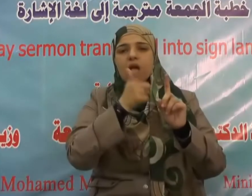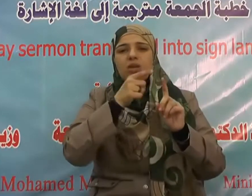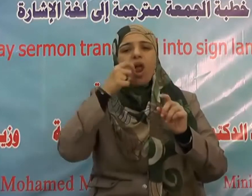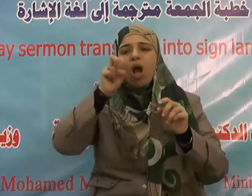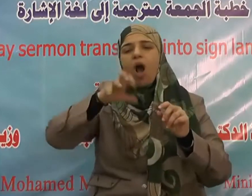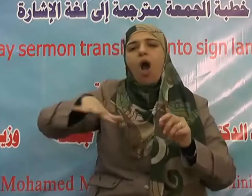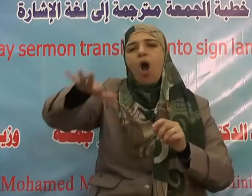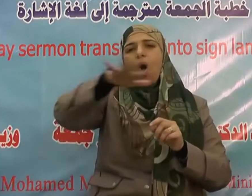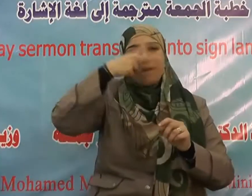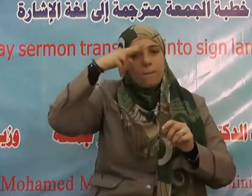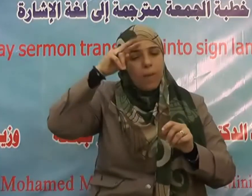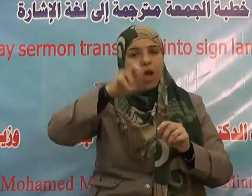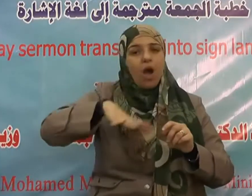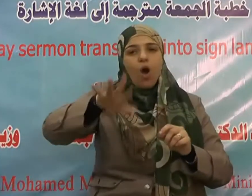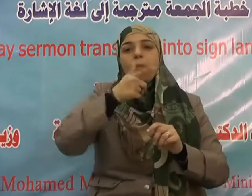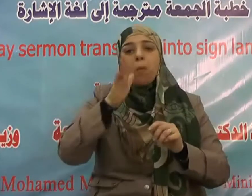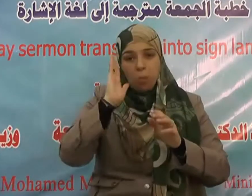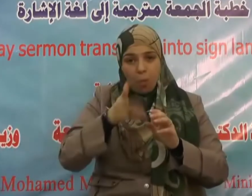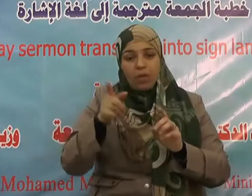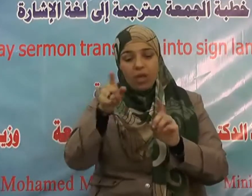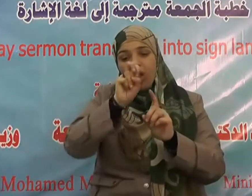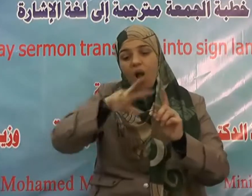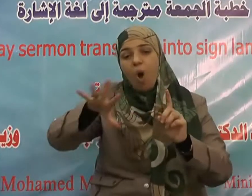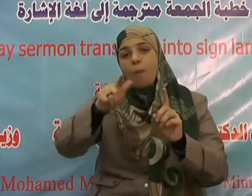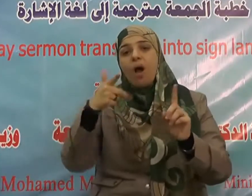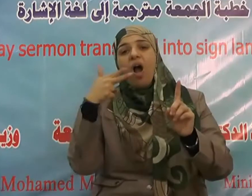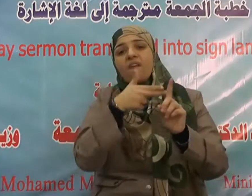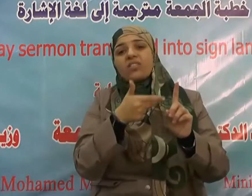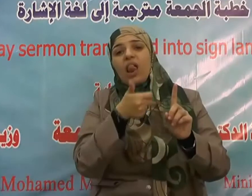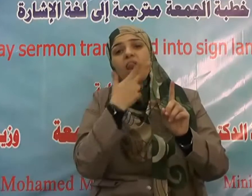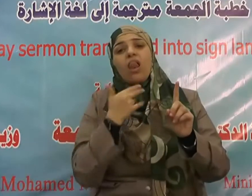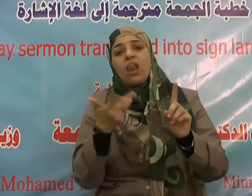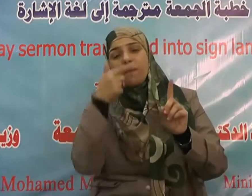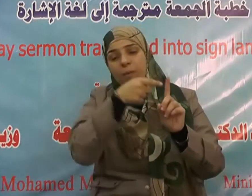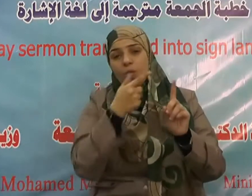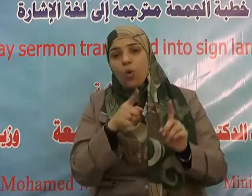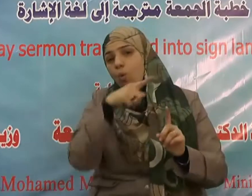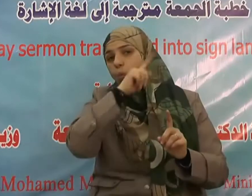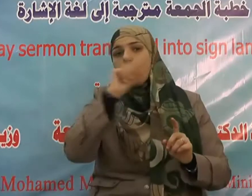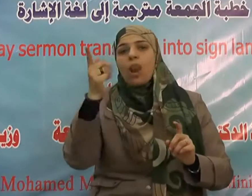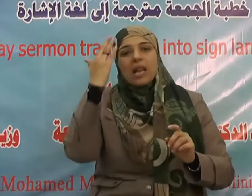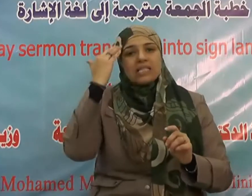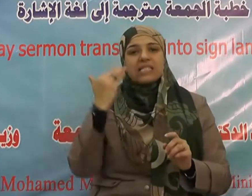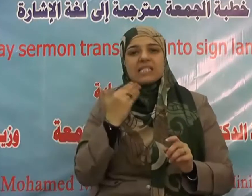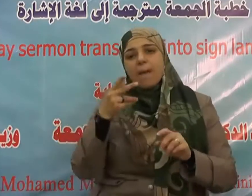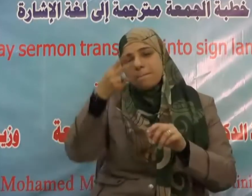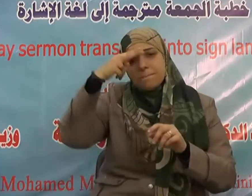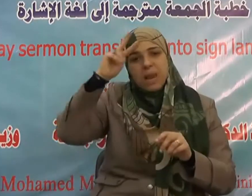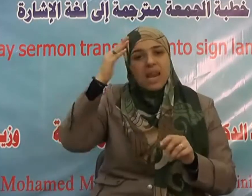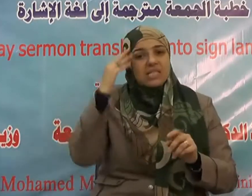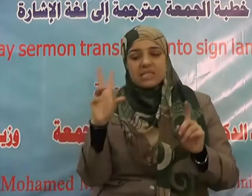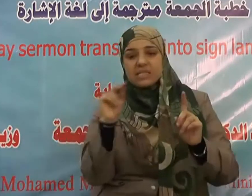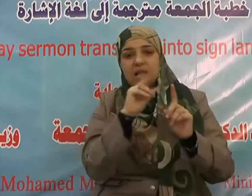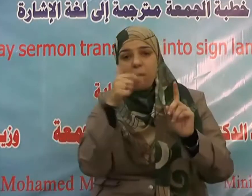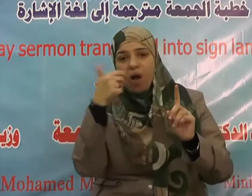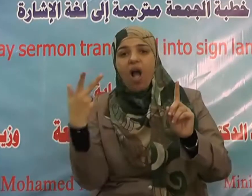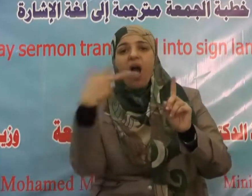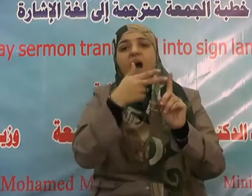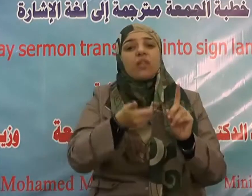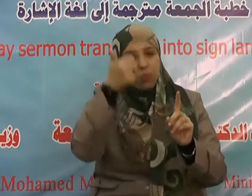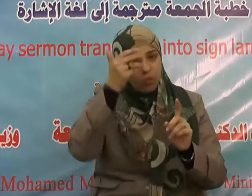وسلم الحياء والإيمان قرنا جميعا فإذا رفع